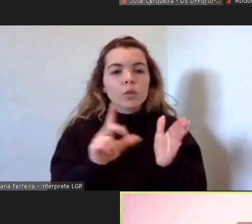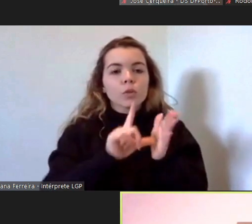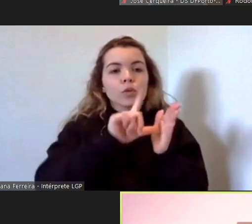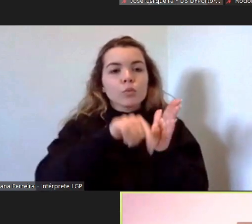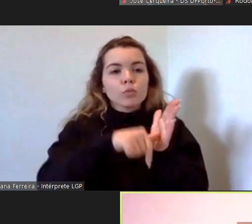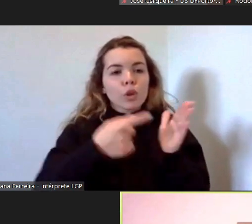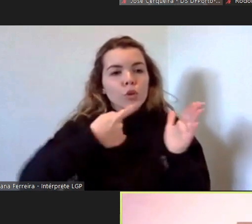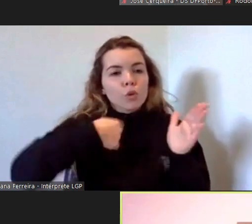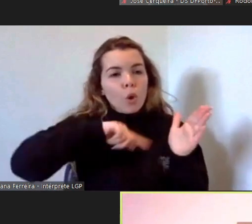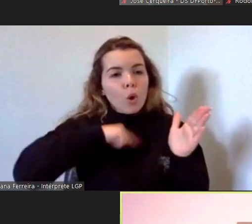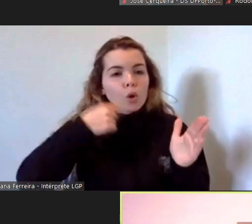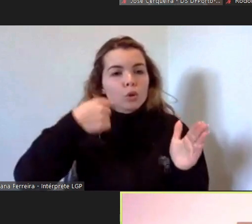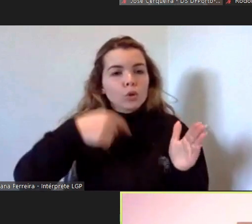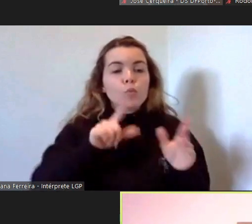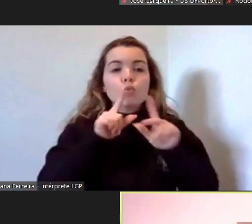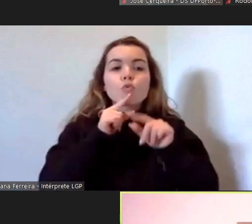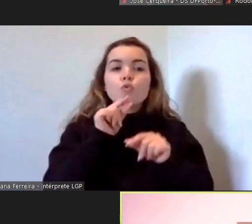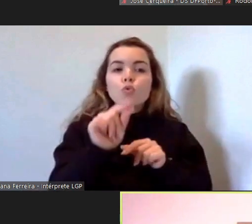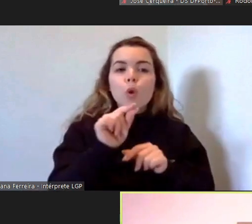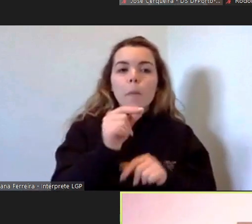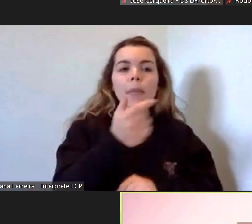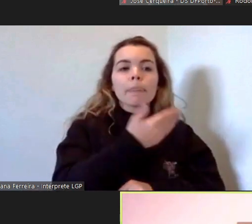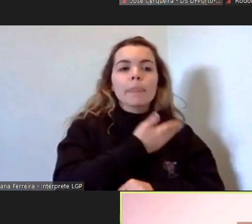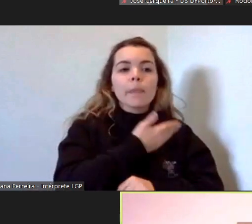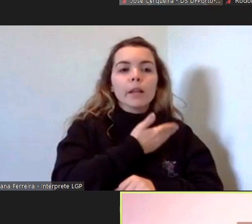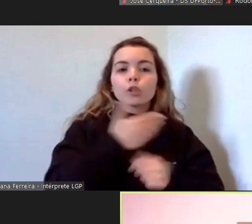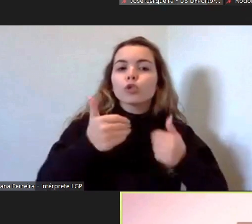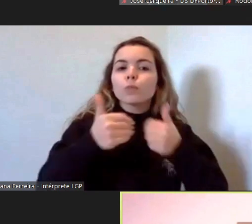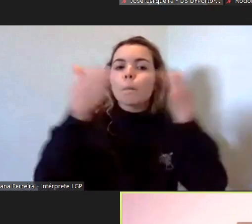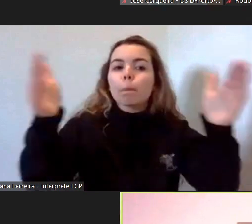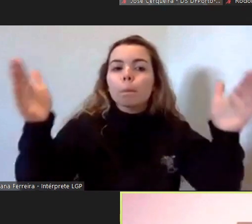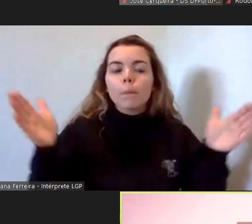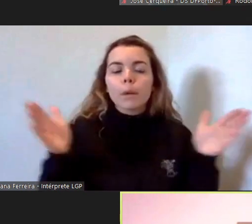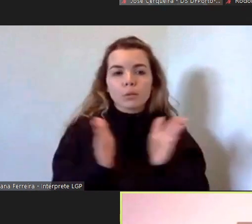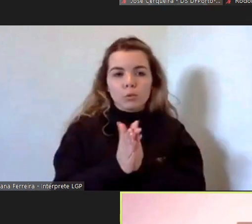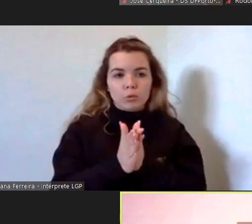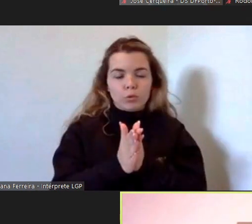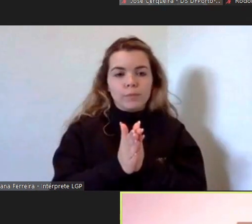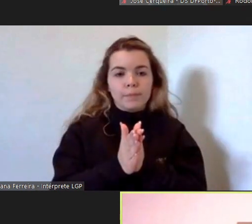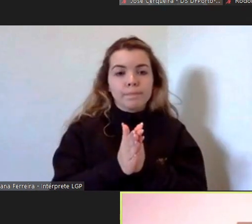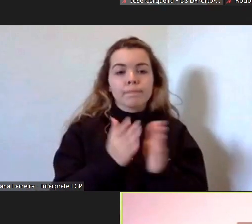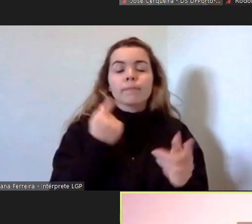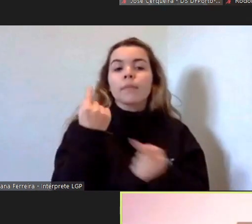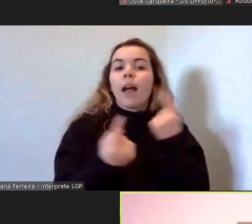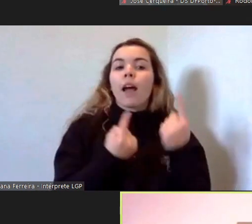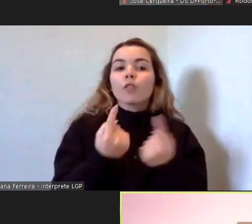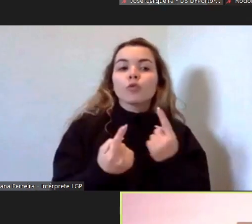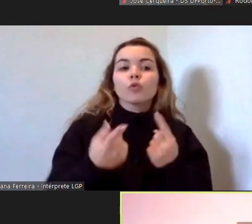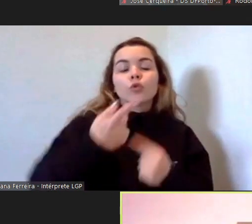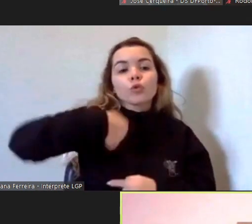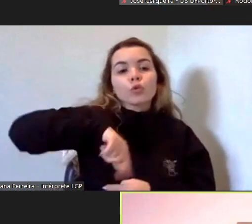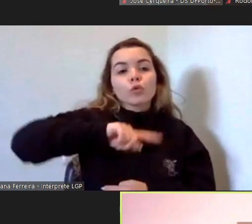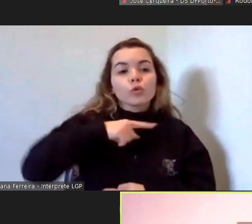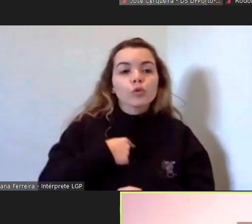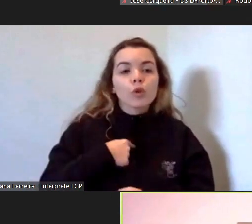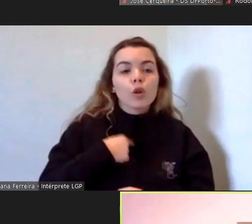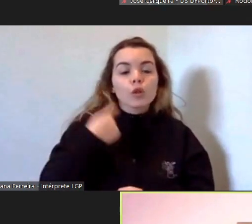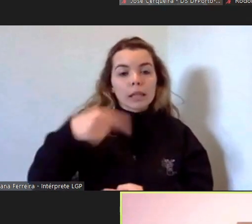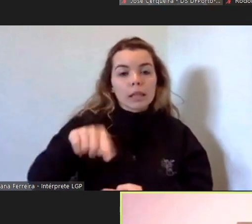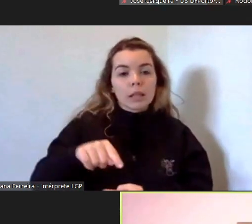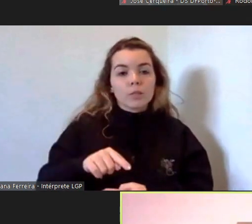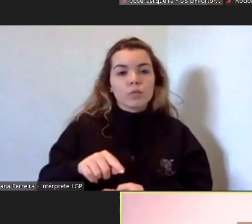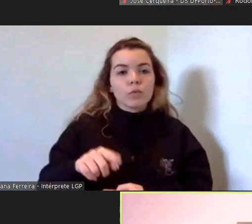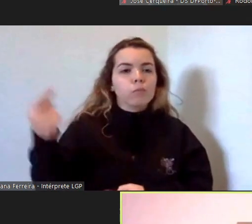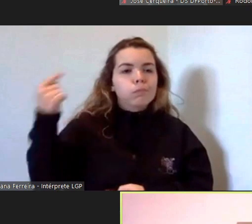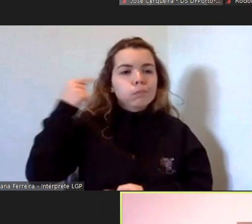temos que se chama Direitos para Todos em que às vezes nós temos como também já ouvimos muitas